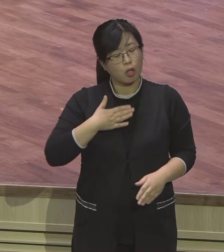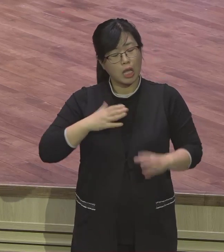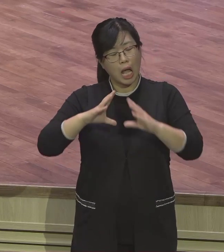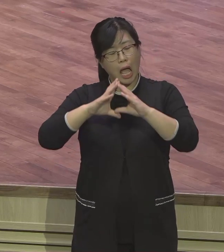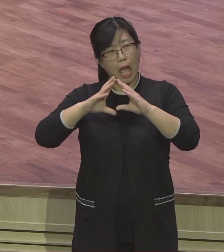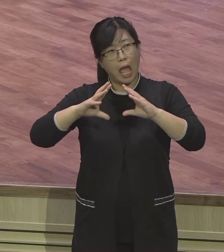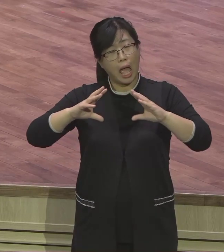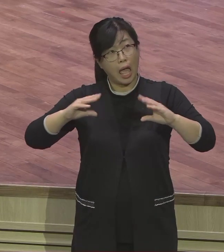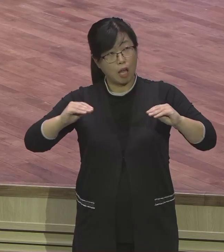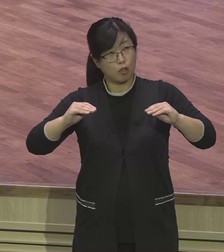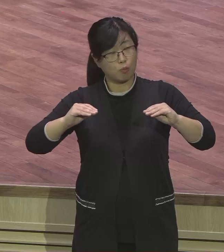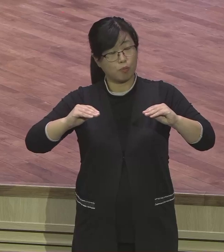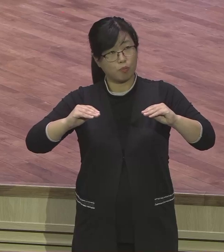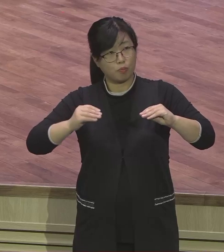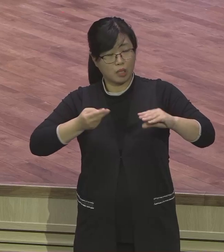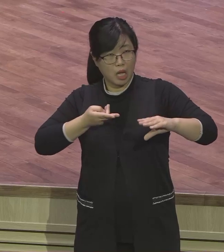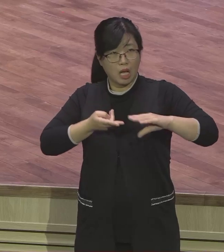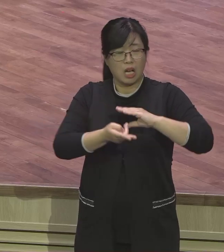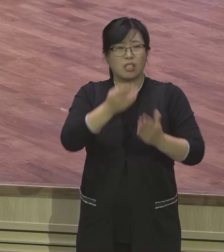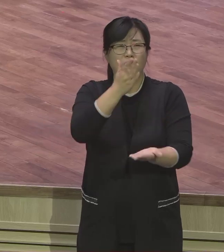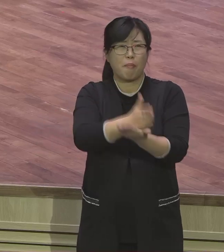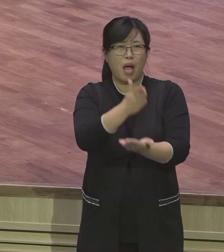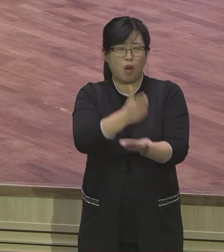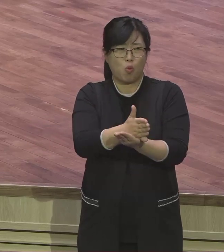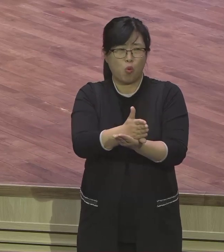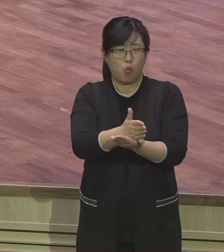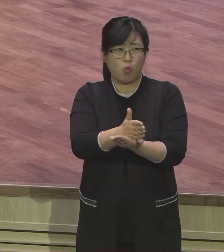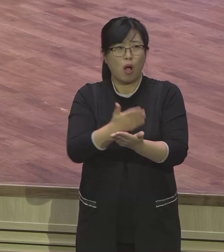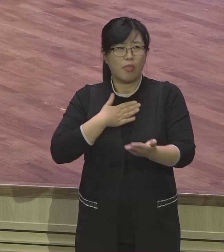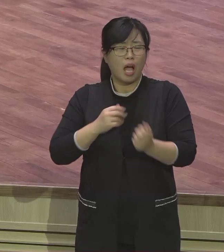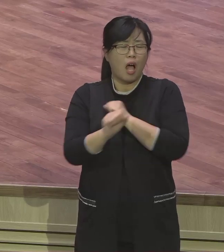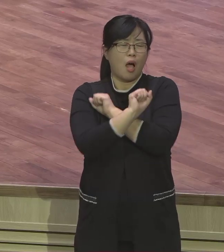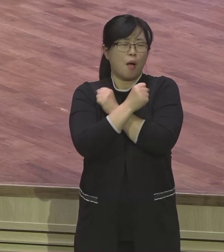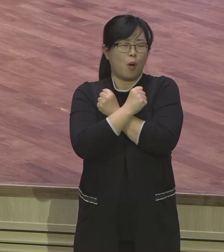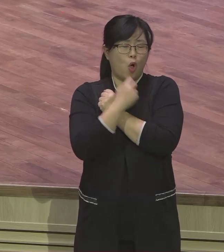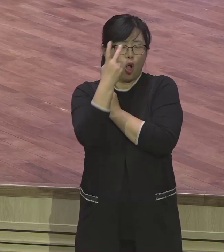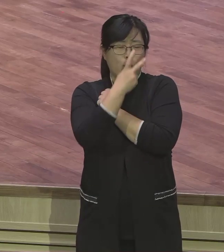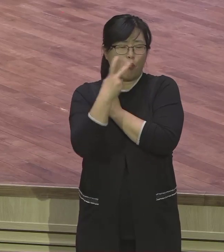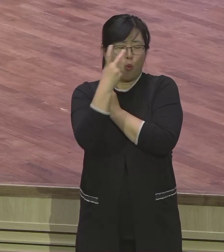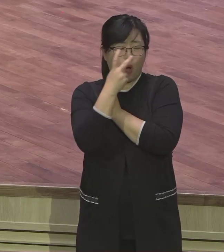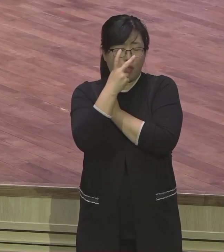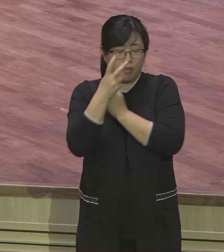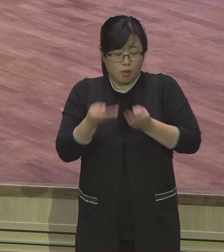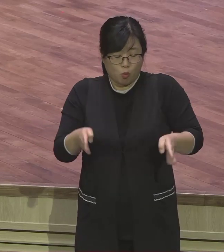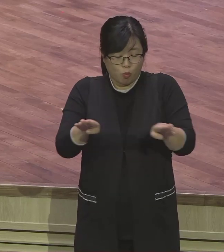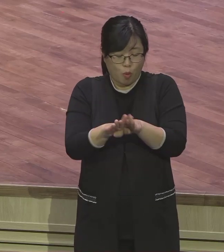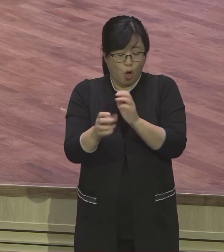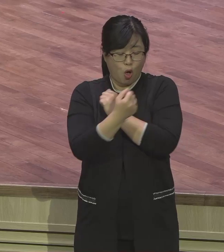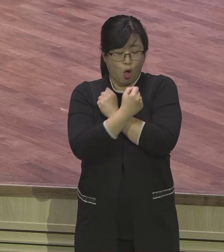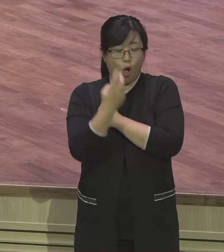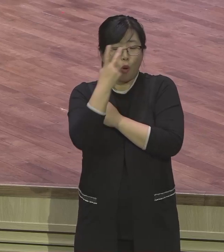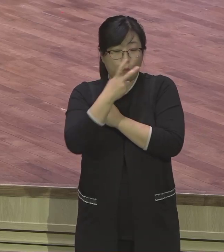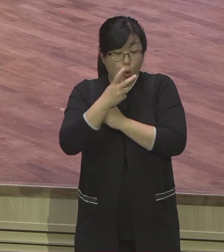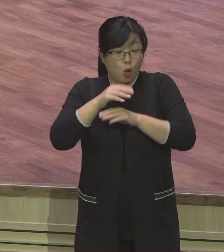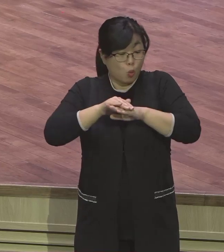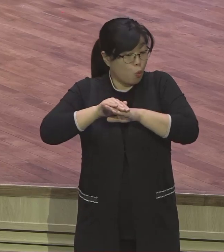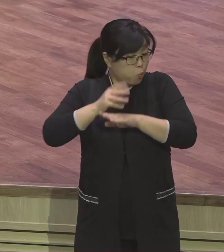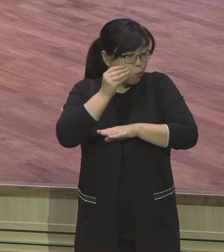보관하고 있다가 가난 땅 들어가서 거기서 장사해달라고 유언을 남겼습니다. 잘 들으세요. 자,